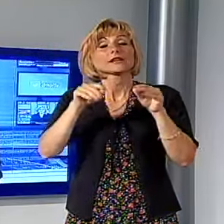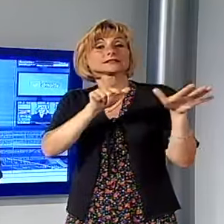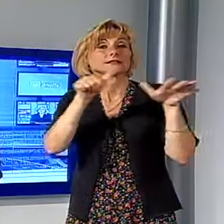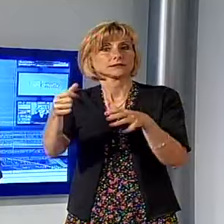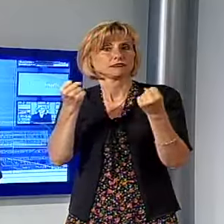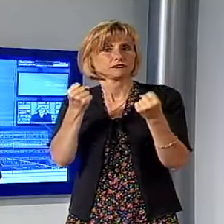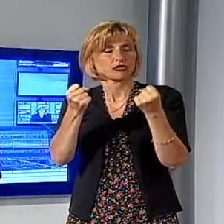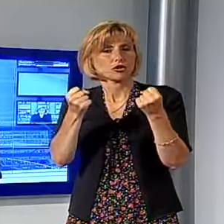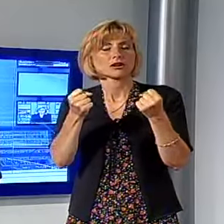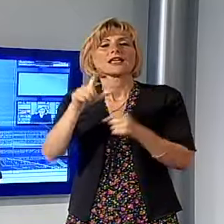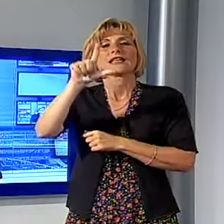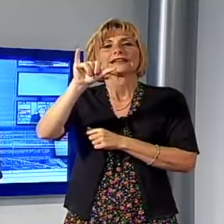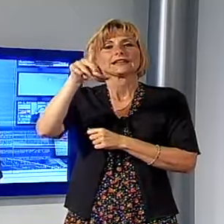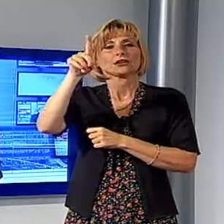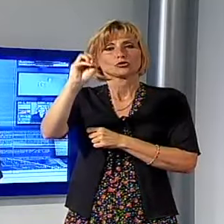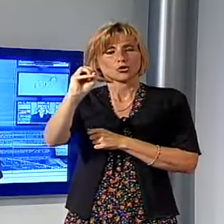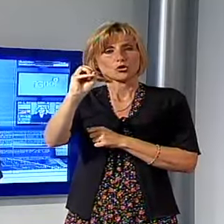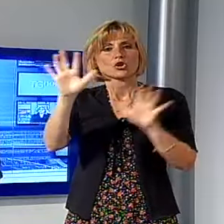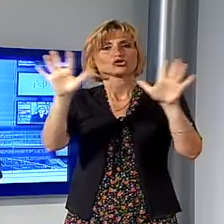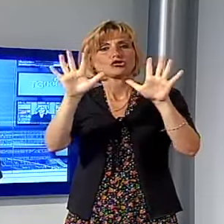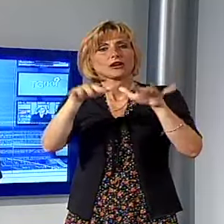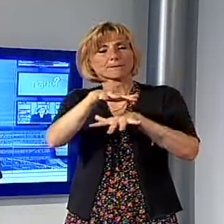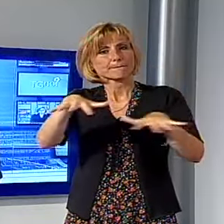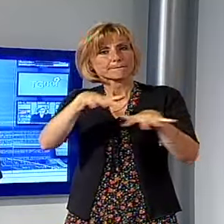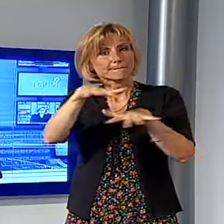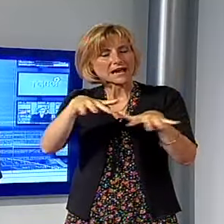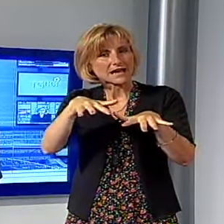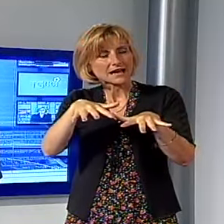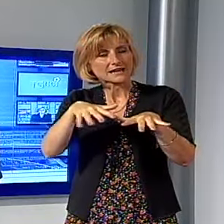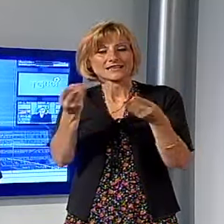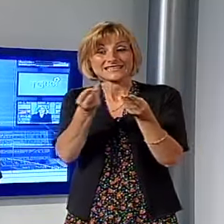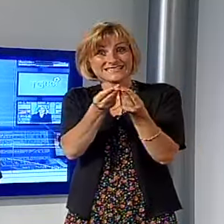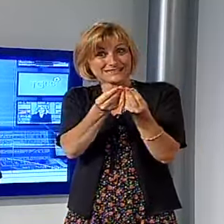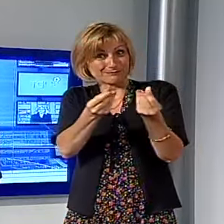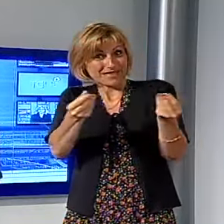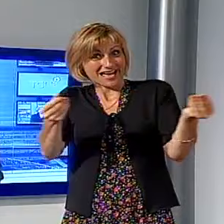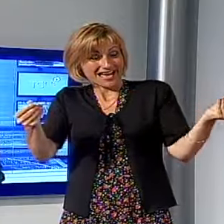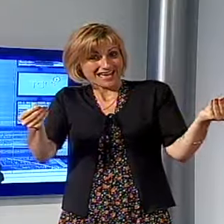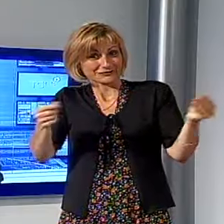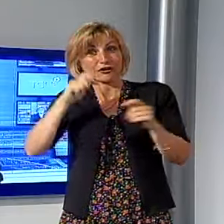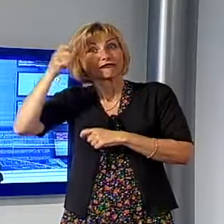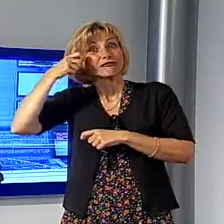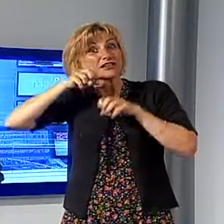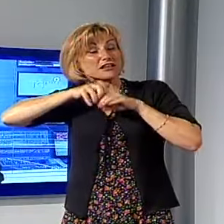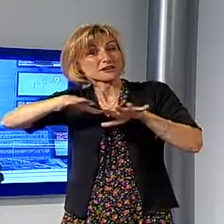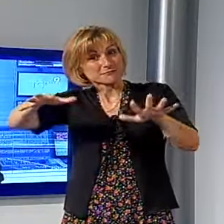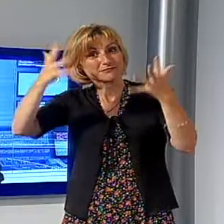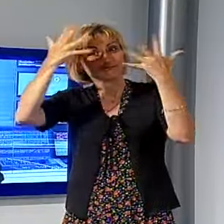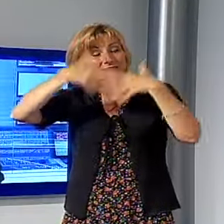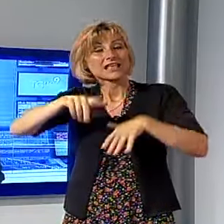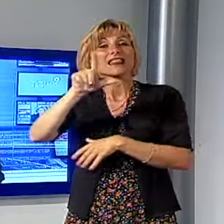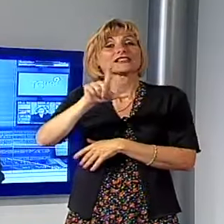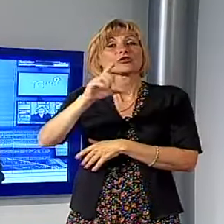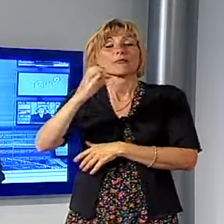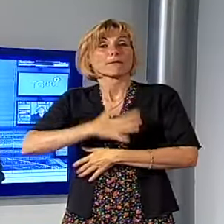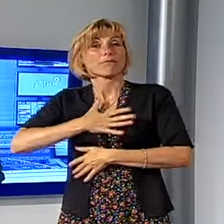per Lido Cinemare, la rassegna gratuita di film di animazione sulla spiaggia organizzata dai balneari di Lido di Camaiore.